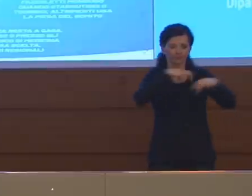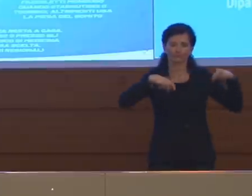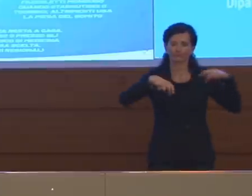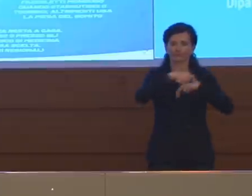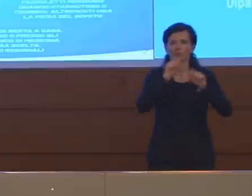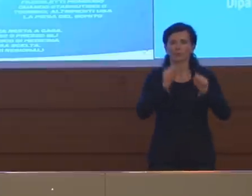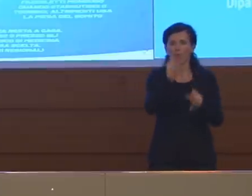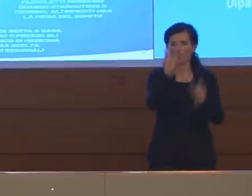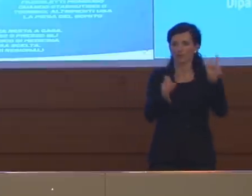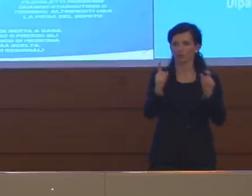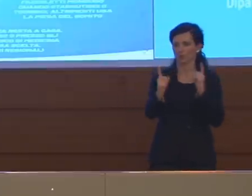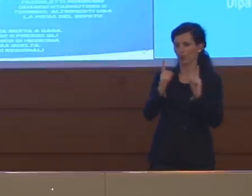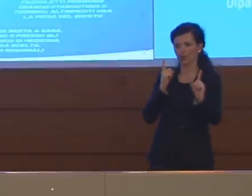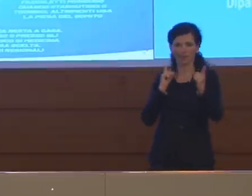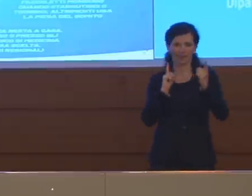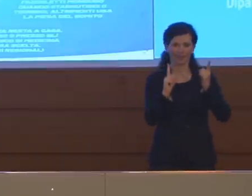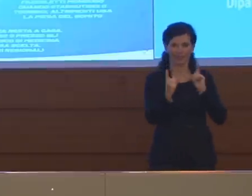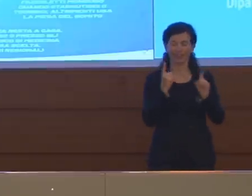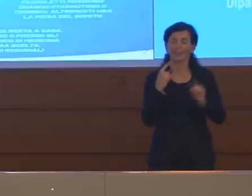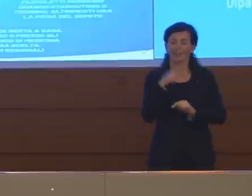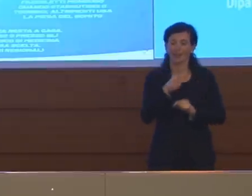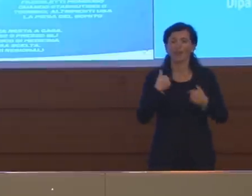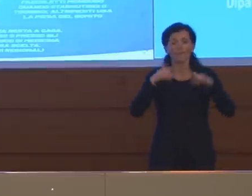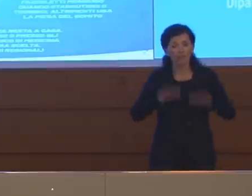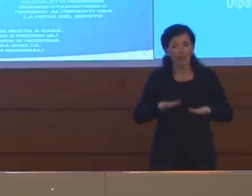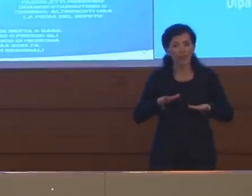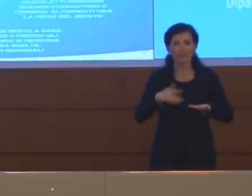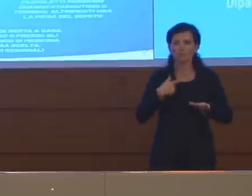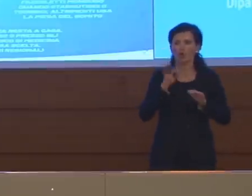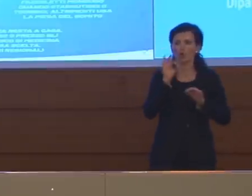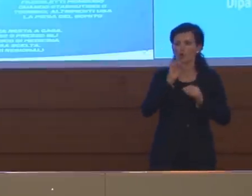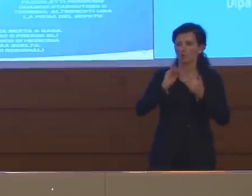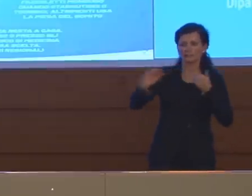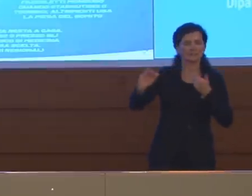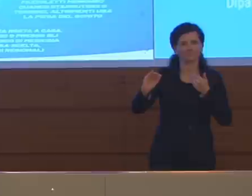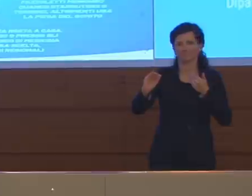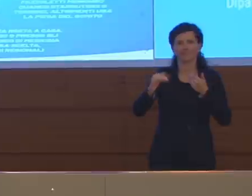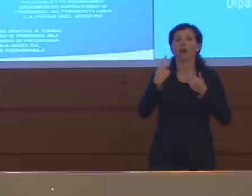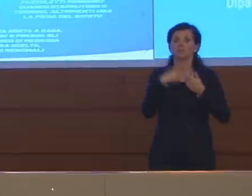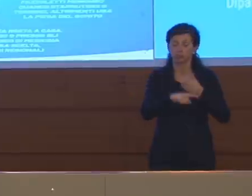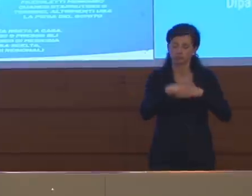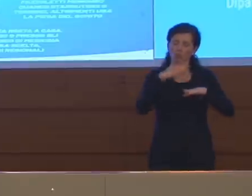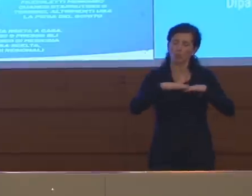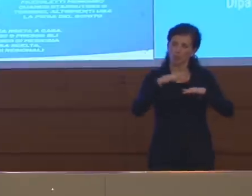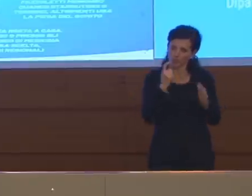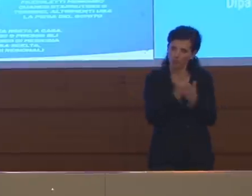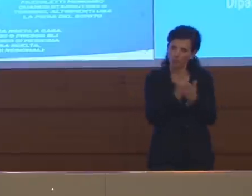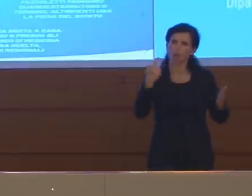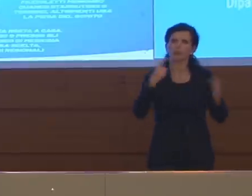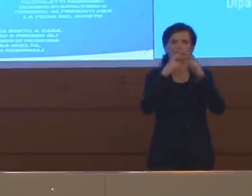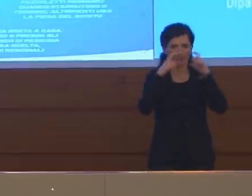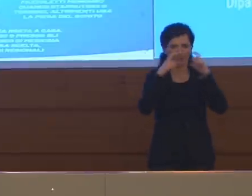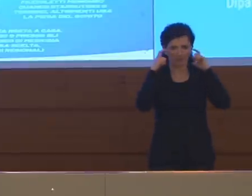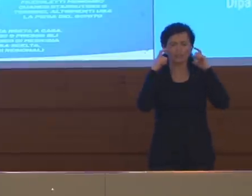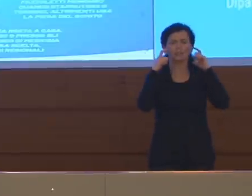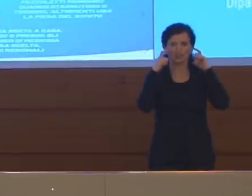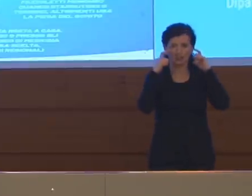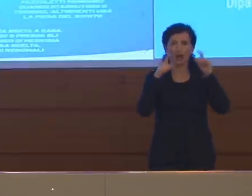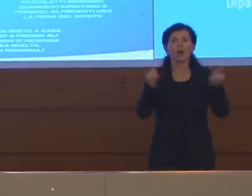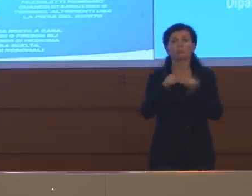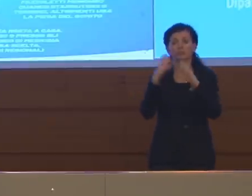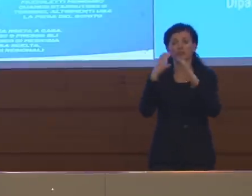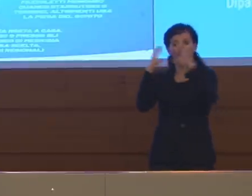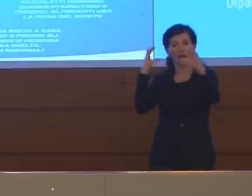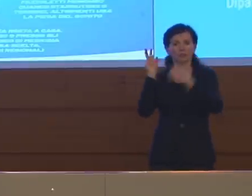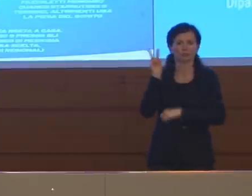incrociare delle persone anche se non in maniera stabile. Quindi lì è opportuno avere la mascherina così come è opportuno averla nei mezzi di